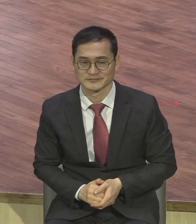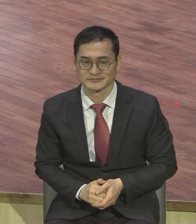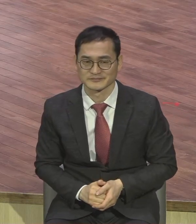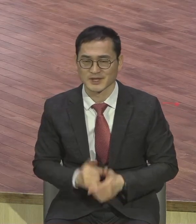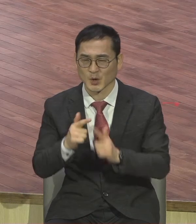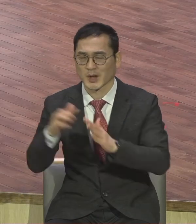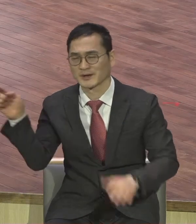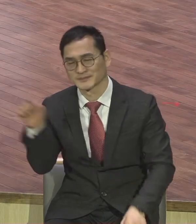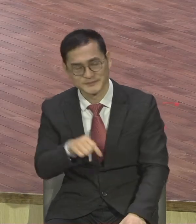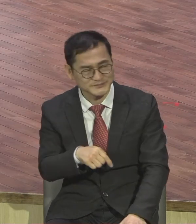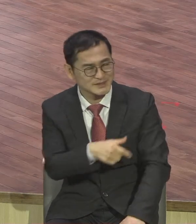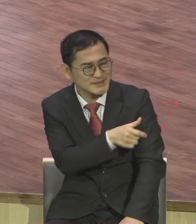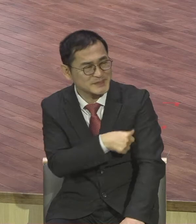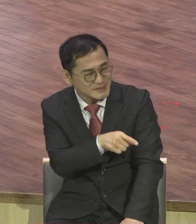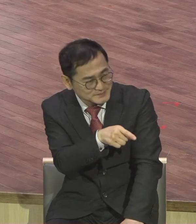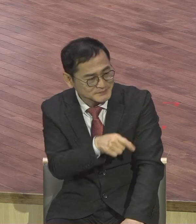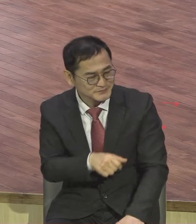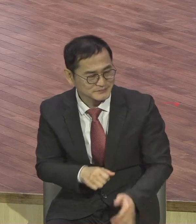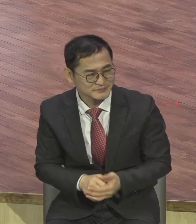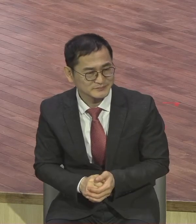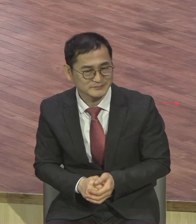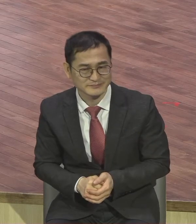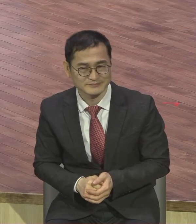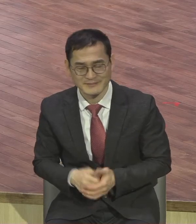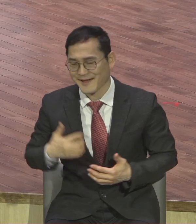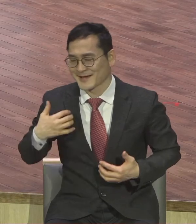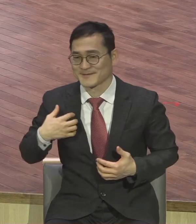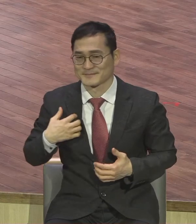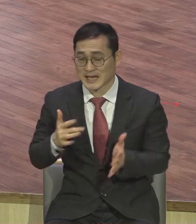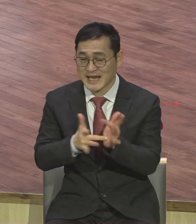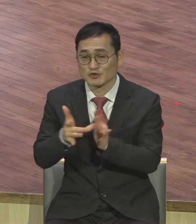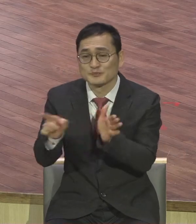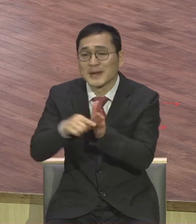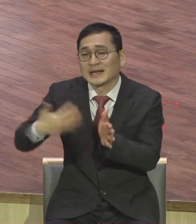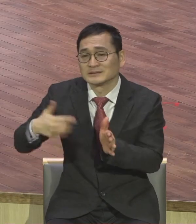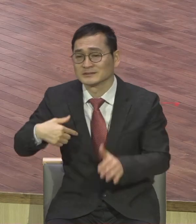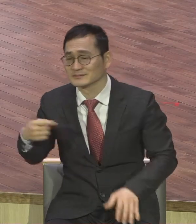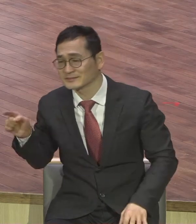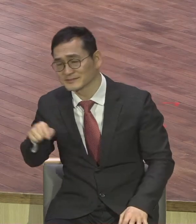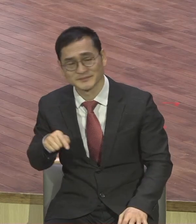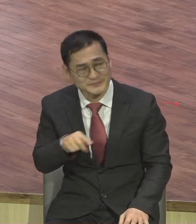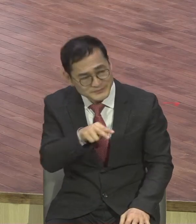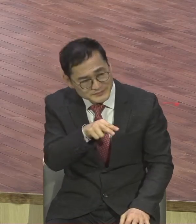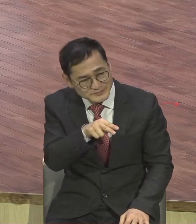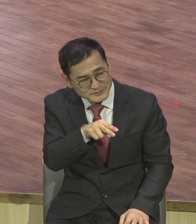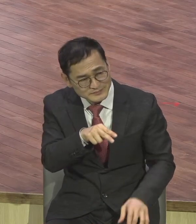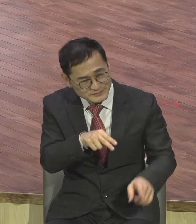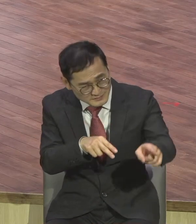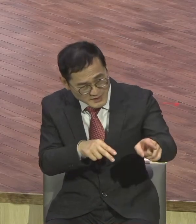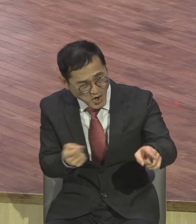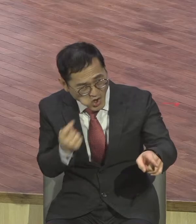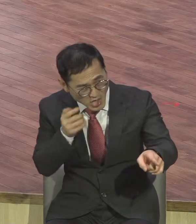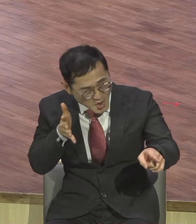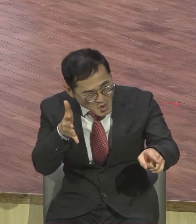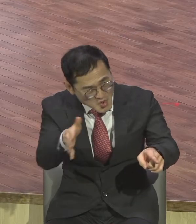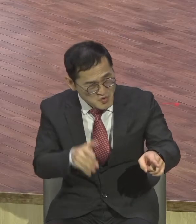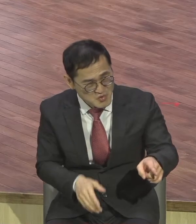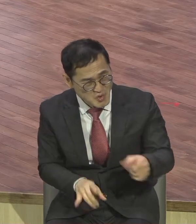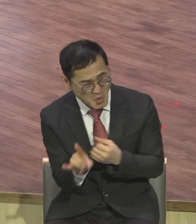예수 하면 내보다 세상 욕심하고 거짓말 잘하고 속이고 그냥 농뚱땅하고